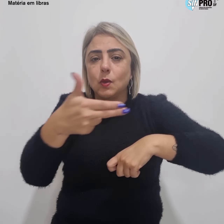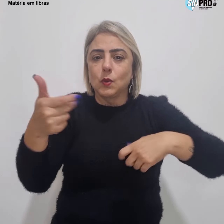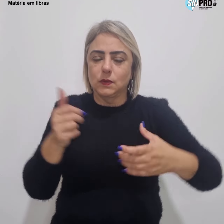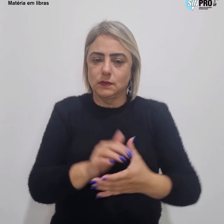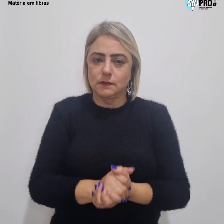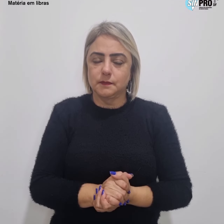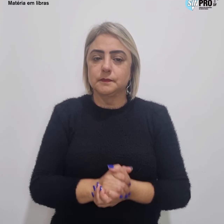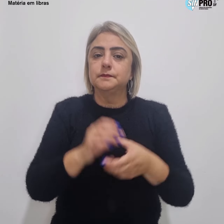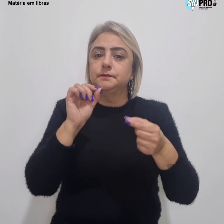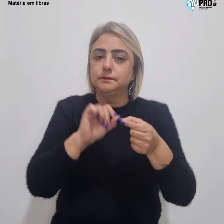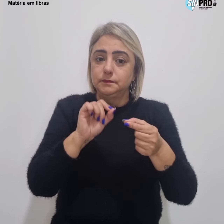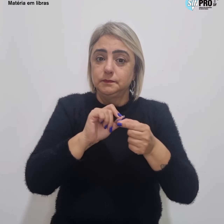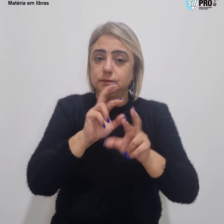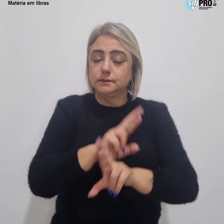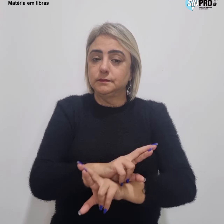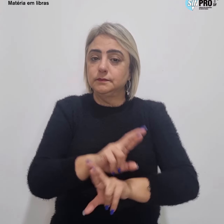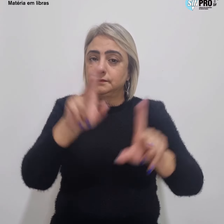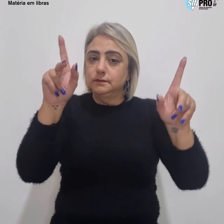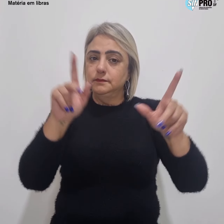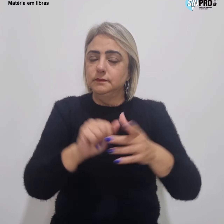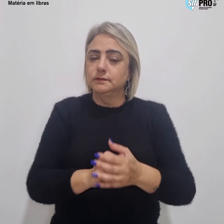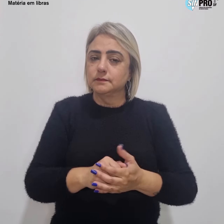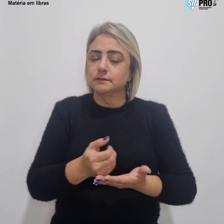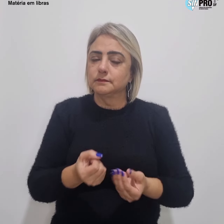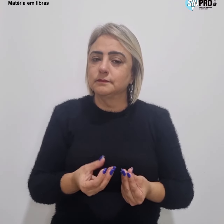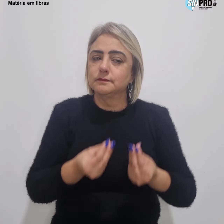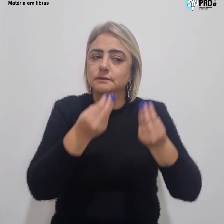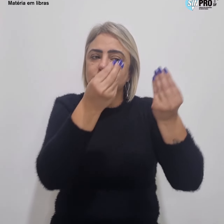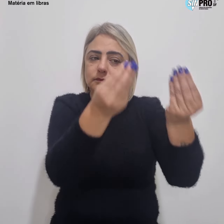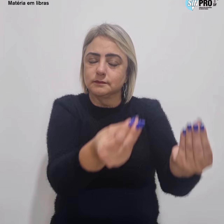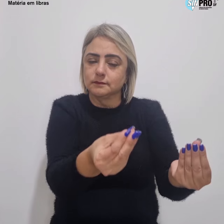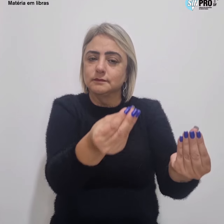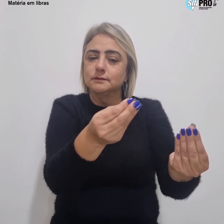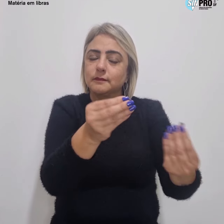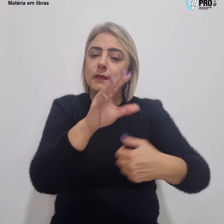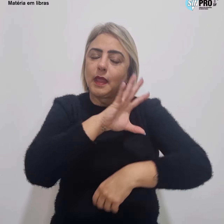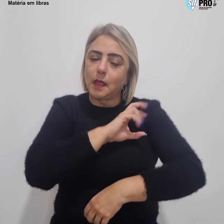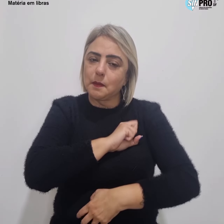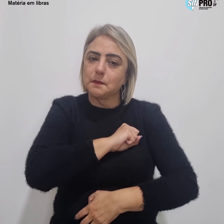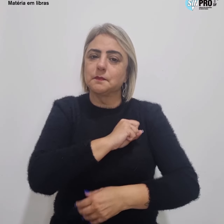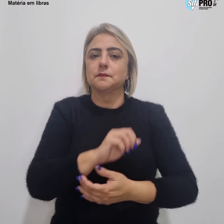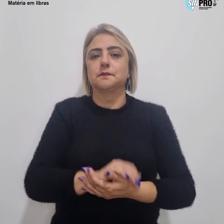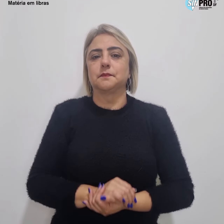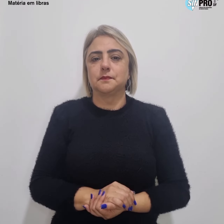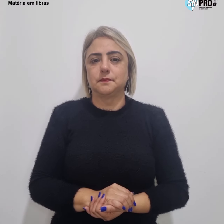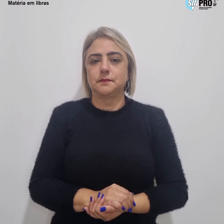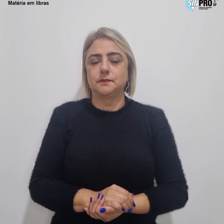Faça a diferença. Doar é um gesto de amor. Faça a diferença.